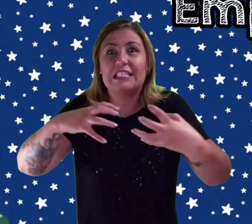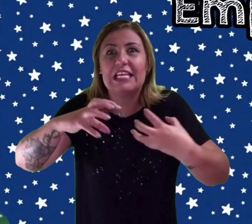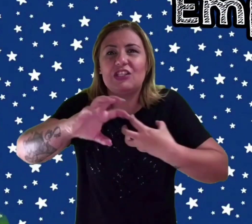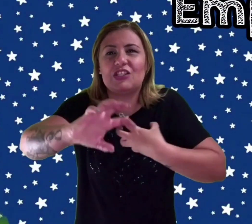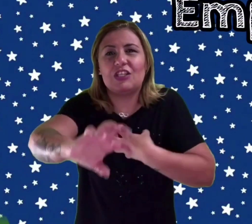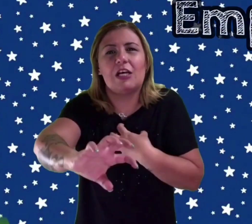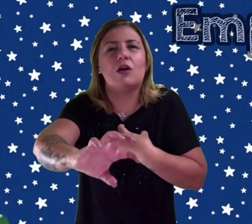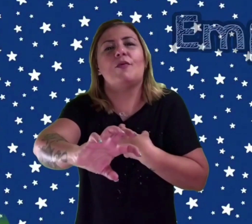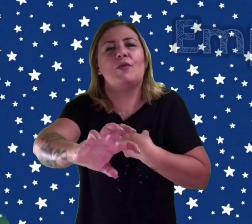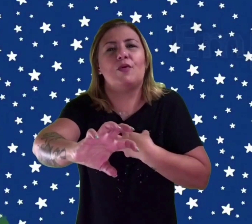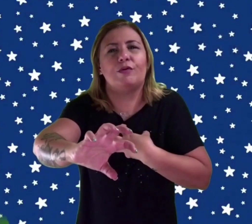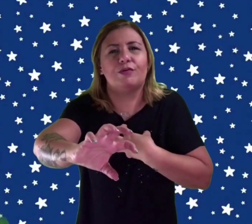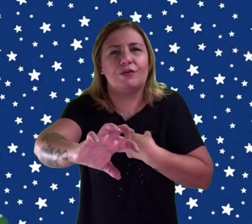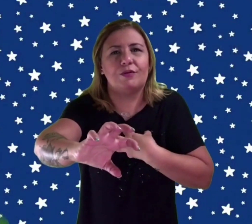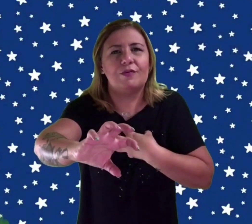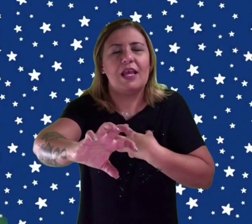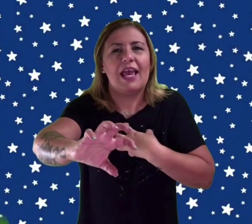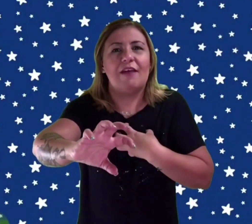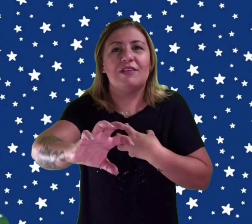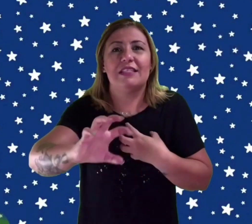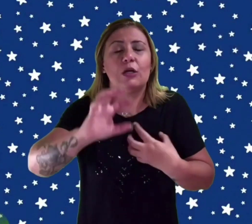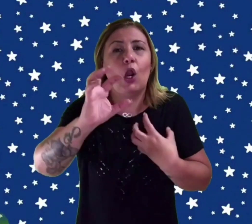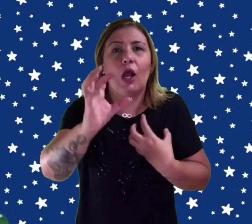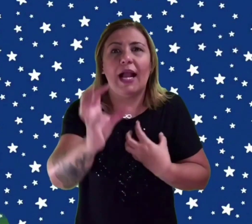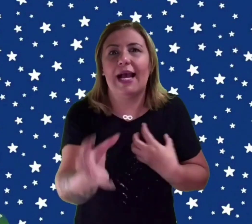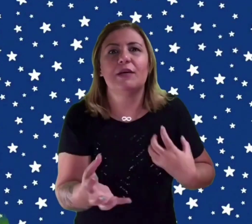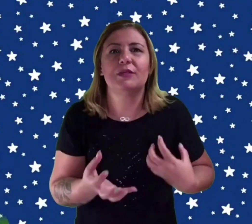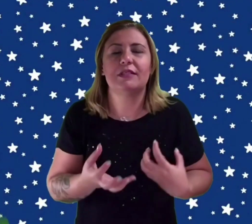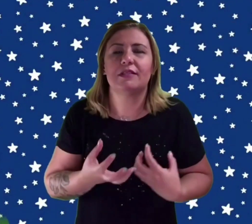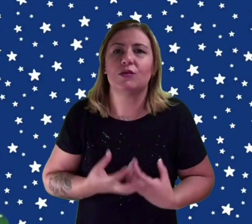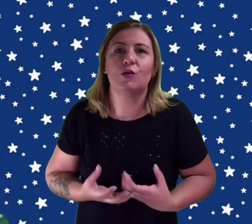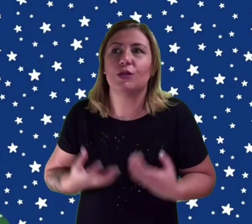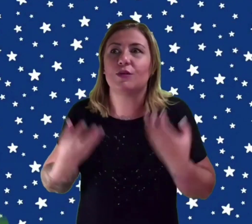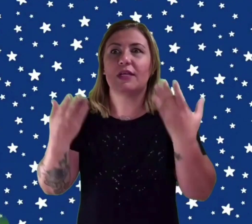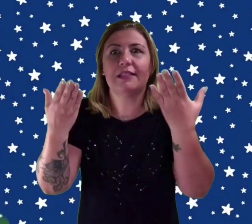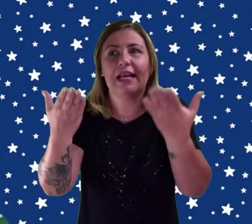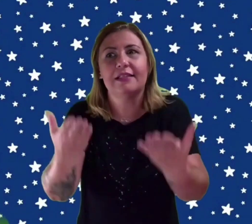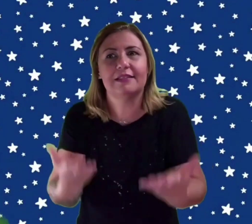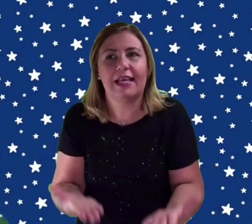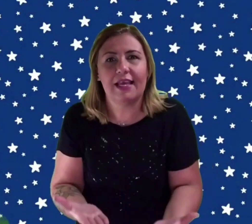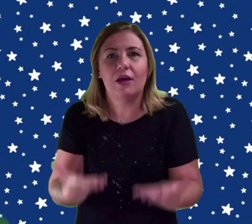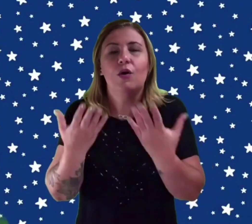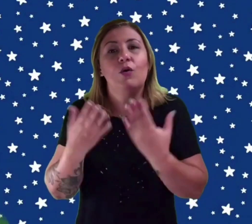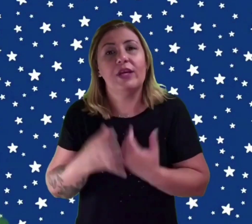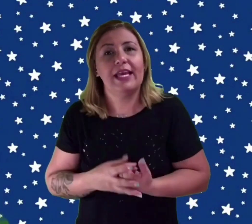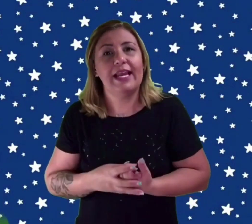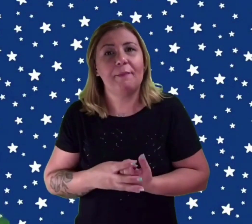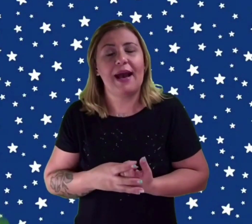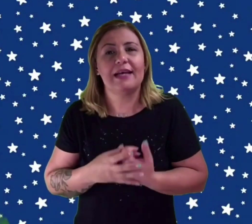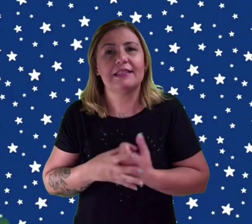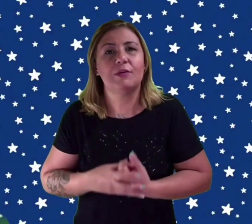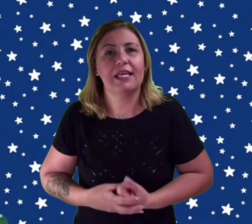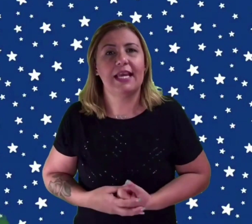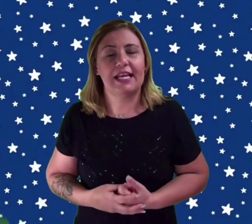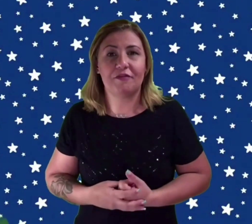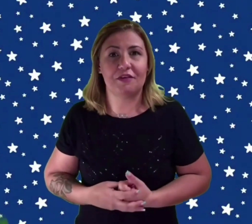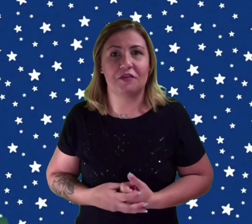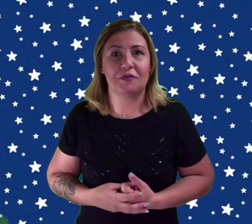sentir com o outro. É você se colocar na posição do outro e entender o que ele passa, o que ele vive.